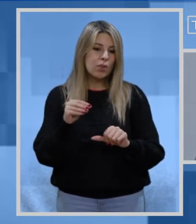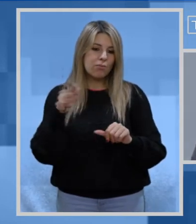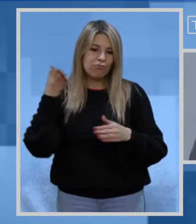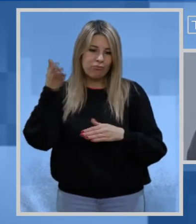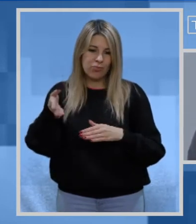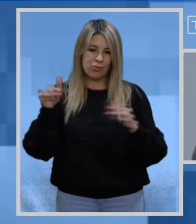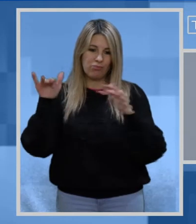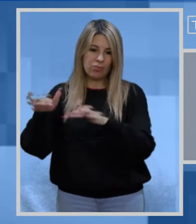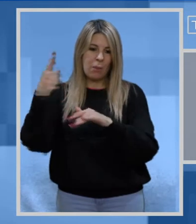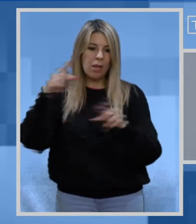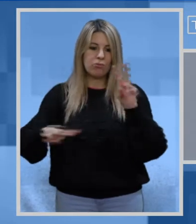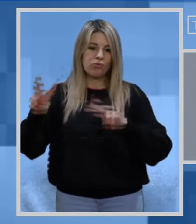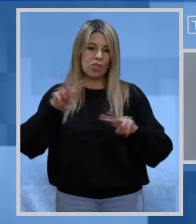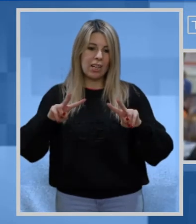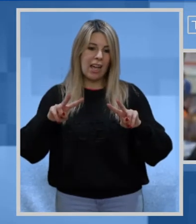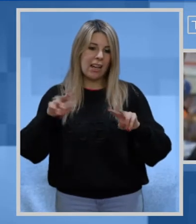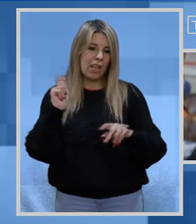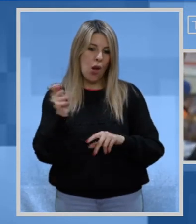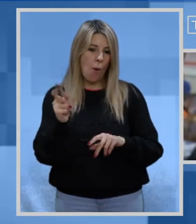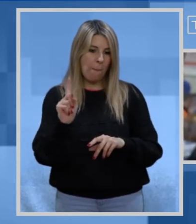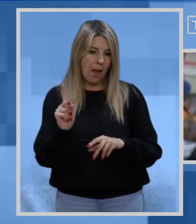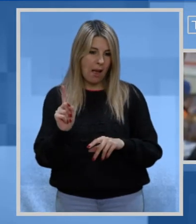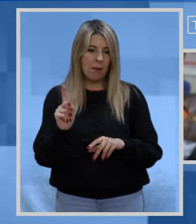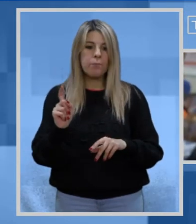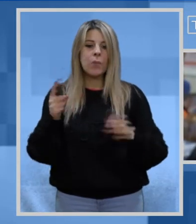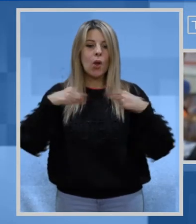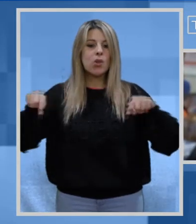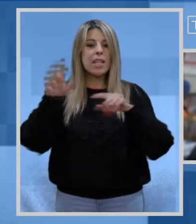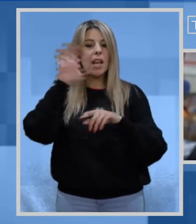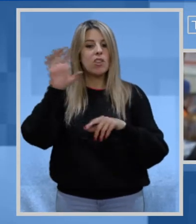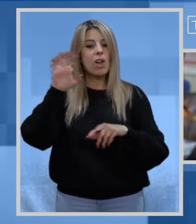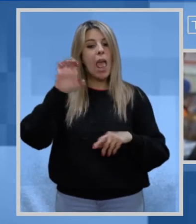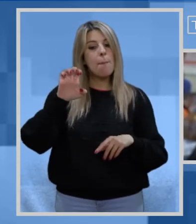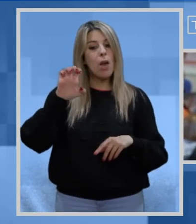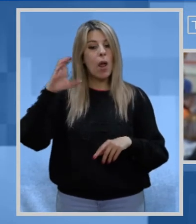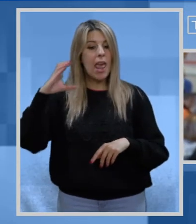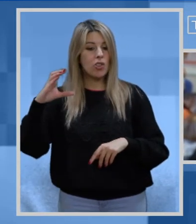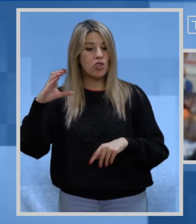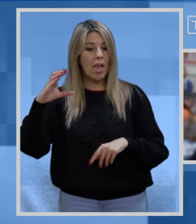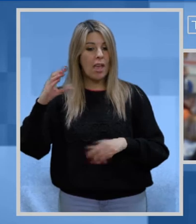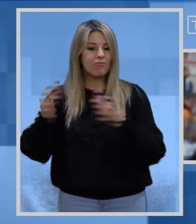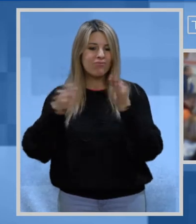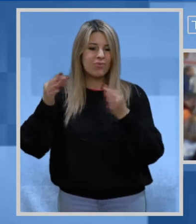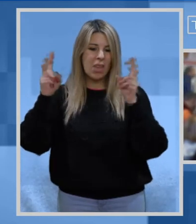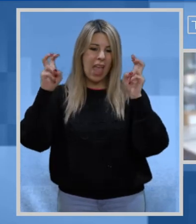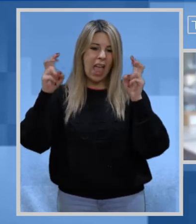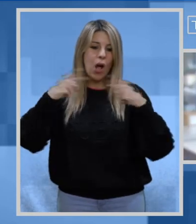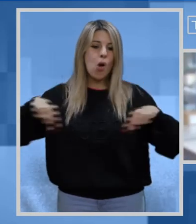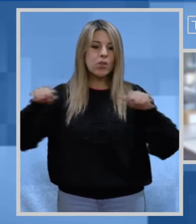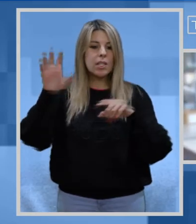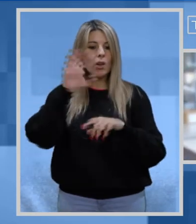su quest'ultima Per cercare di scongiurare questa situazione il consigliere regionale Emanuele Cera